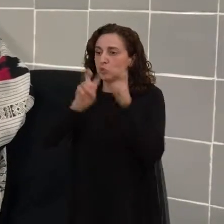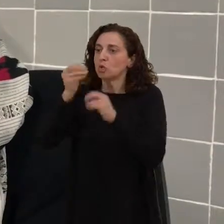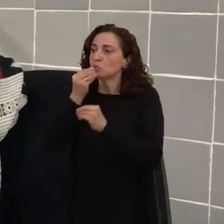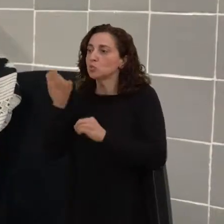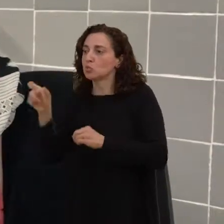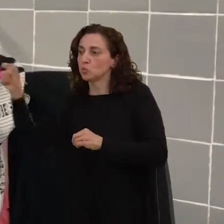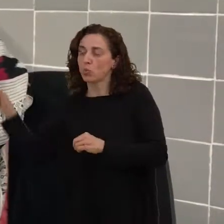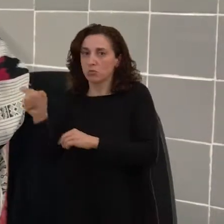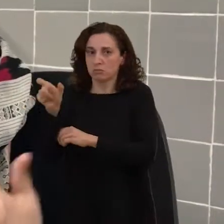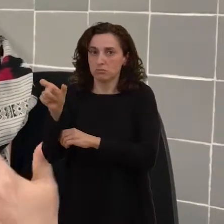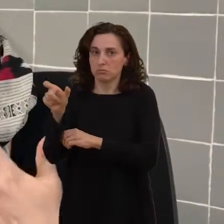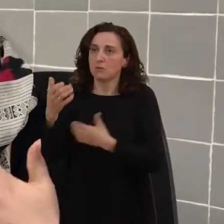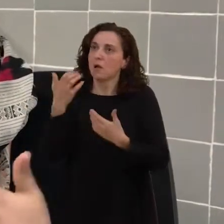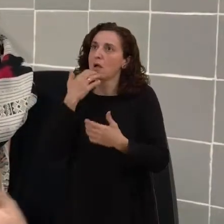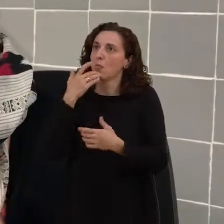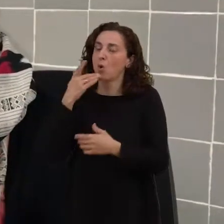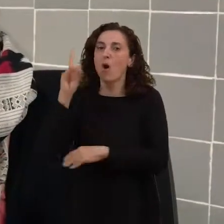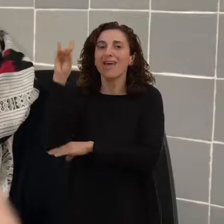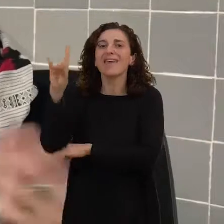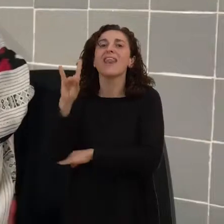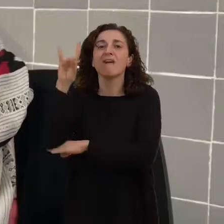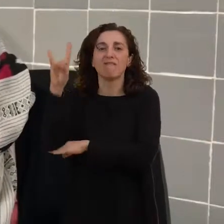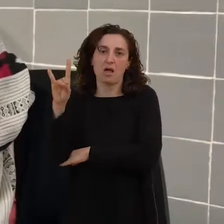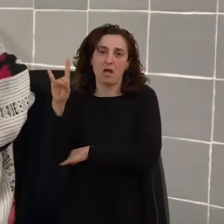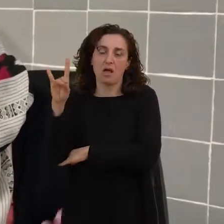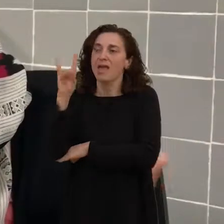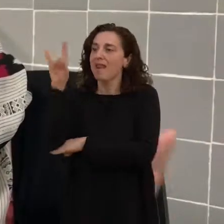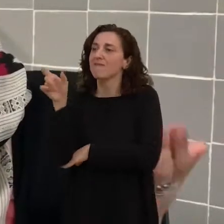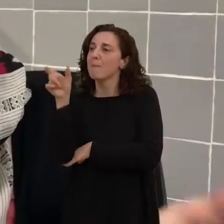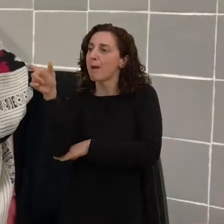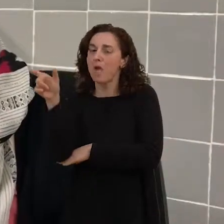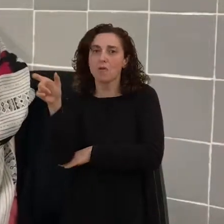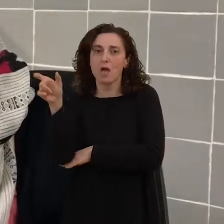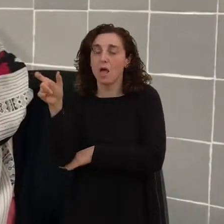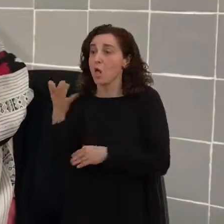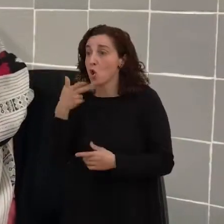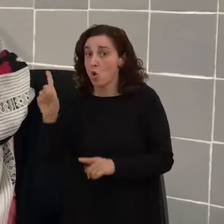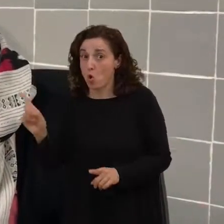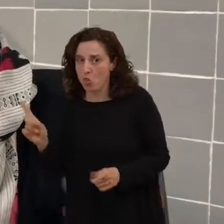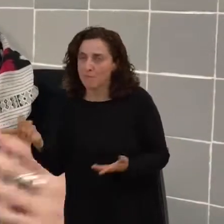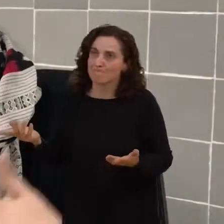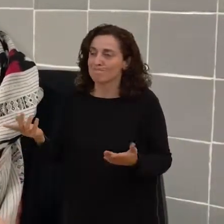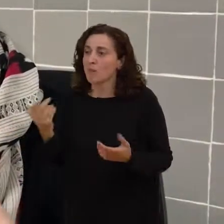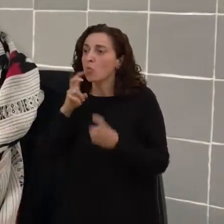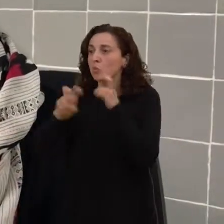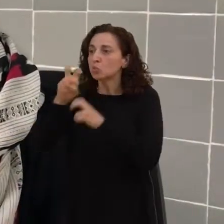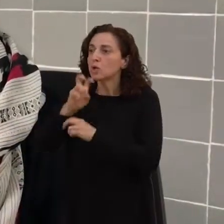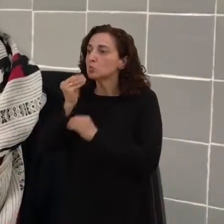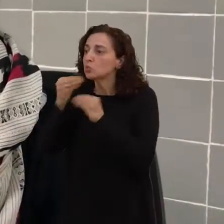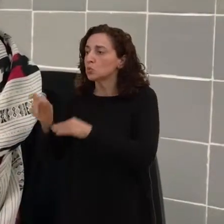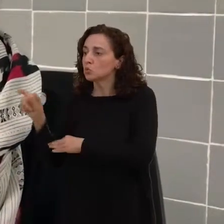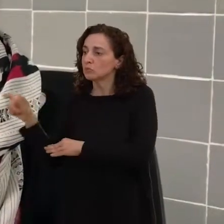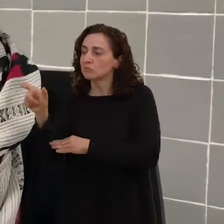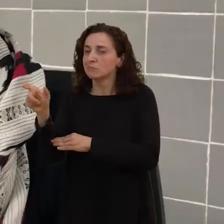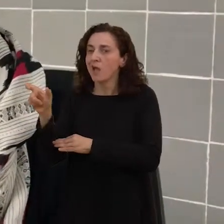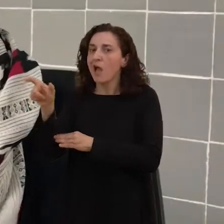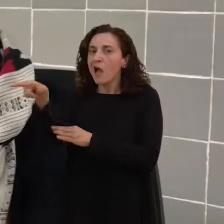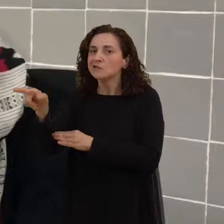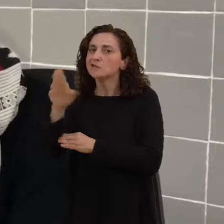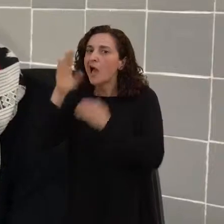por ejemplo, si te hablan de una jirafa, y tú no conoces la palabra jirafa, lo deberías sustituir por este animal de la sabana,